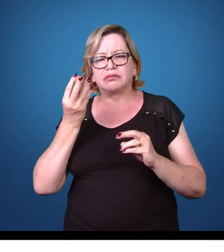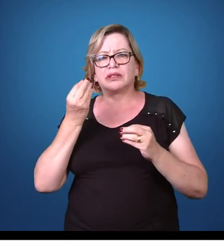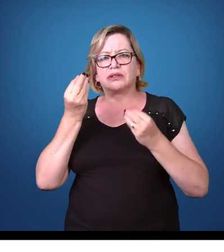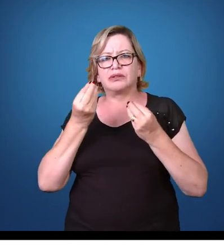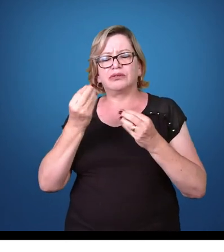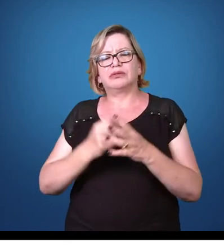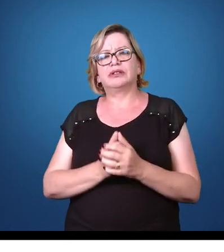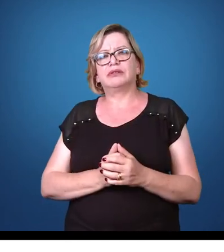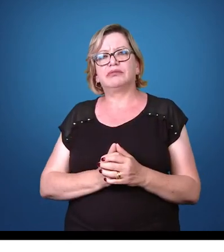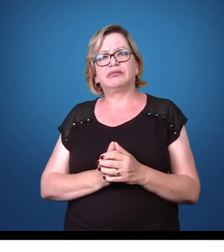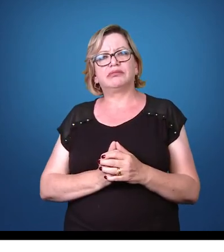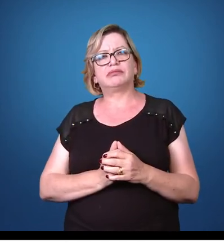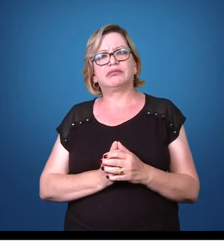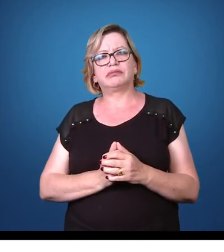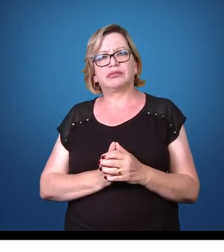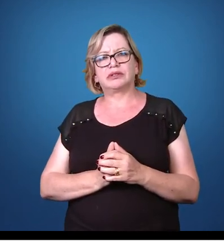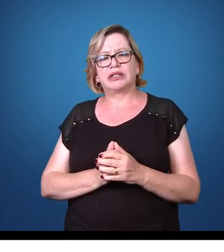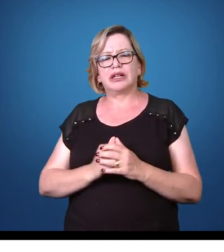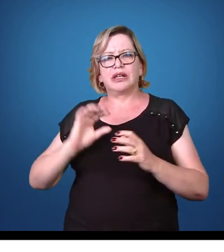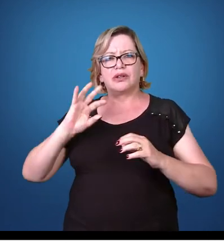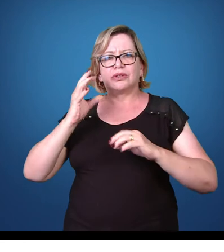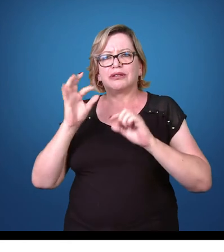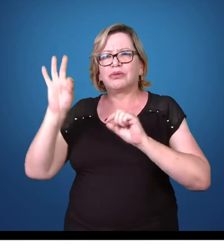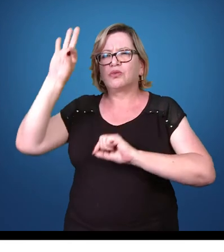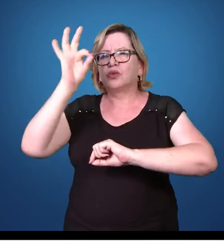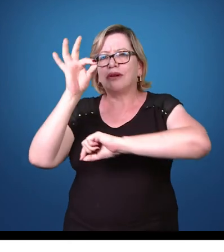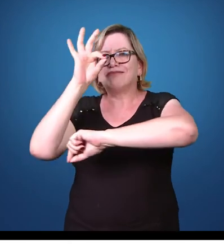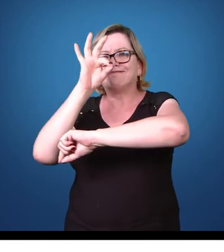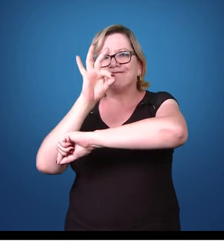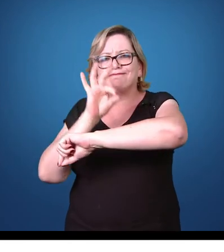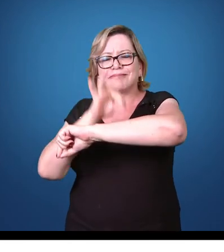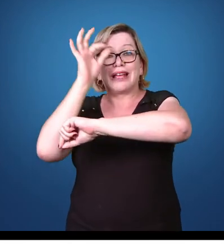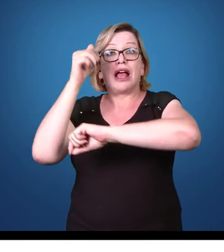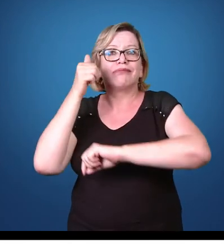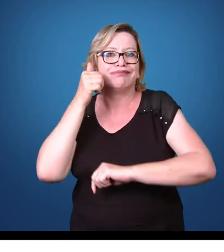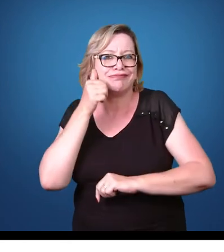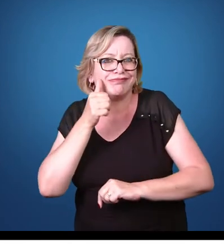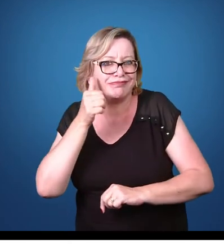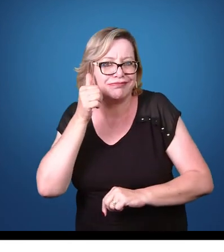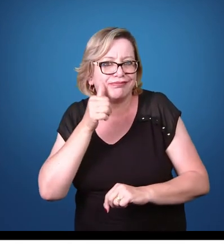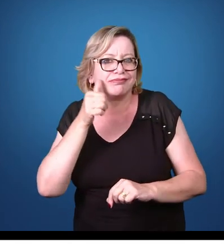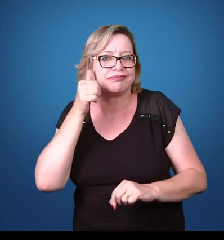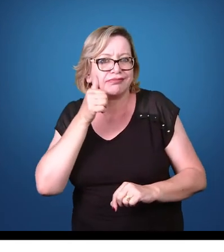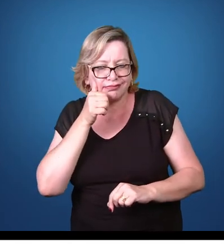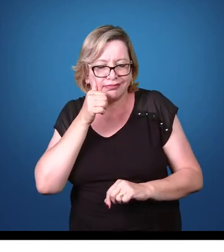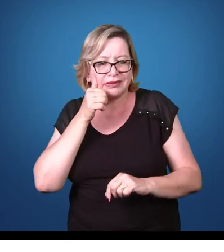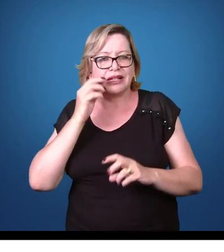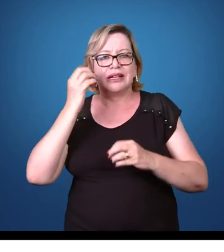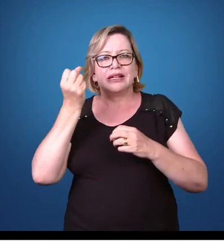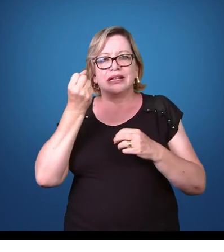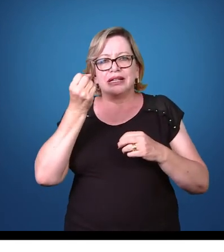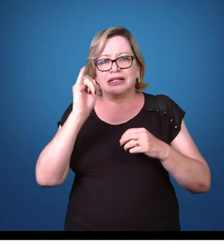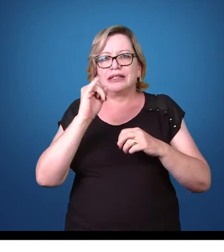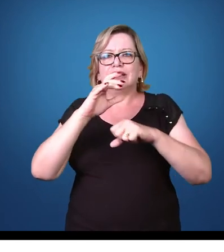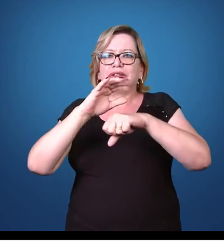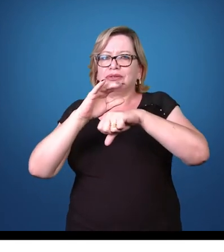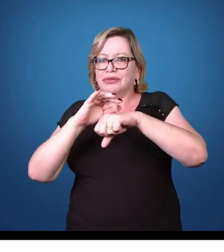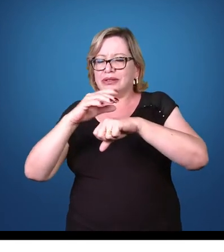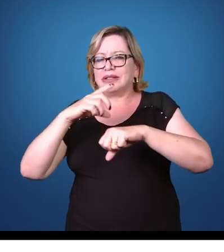parasita. Ocorre através da picada do mosquito fêmea anófolis, contaminado pelas formas